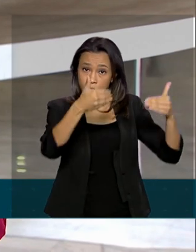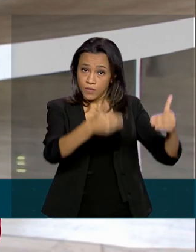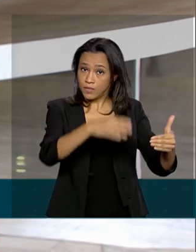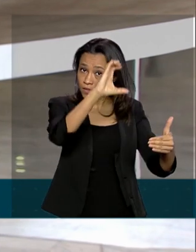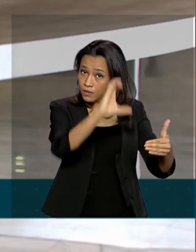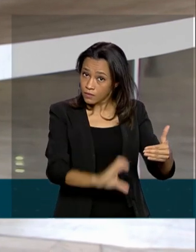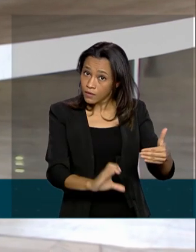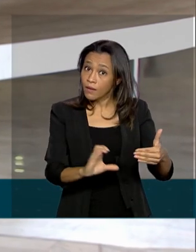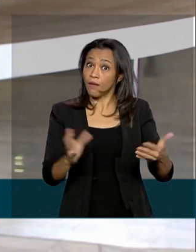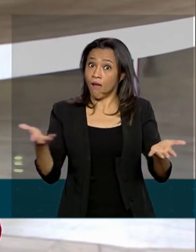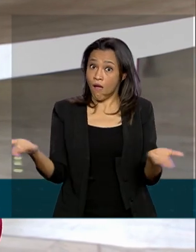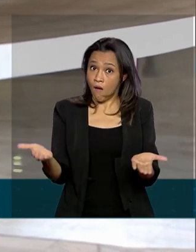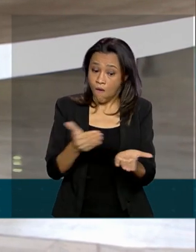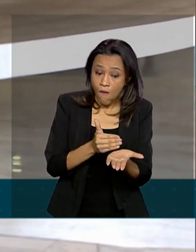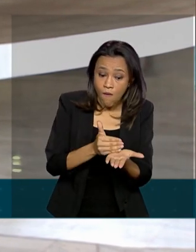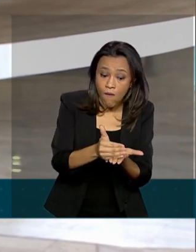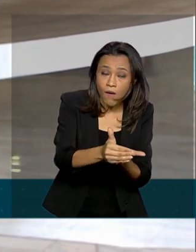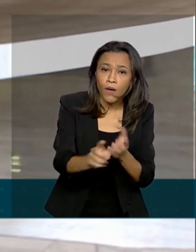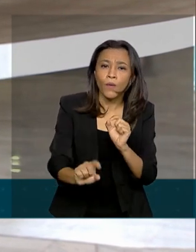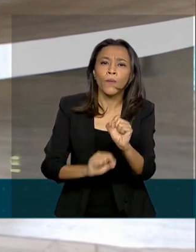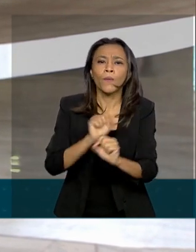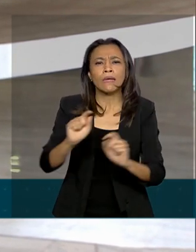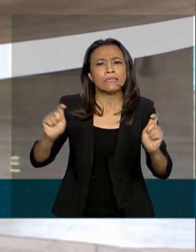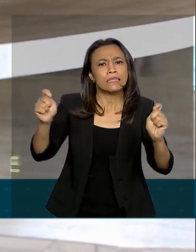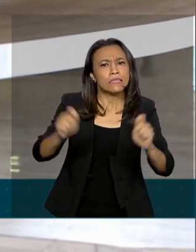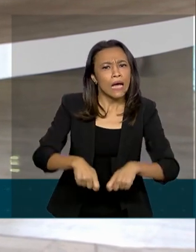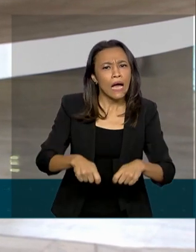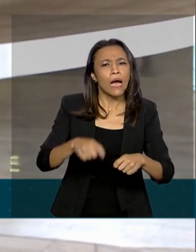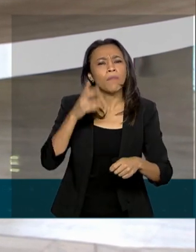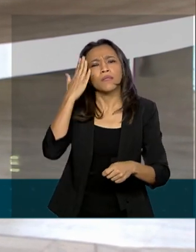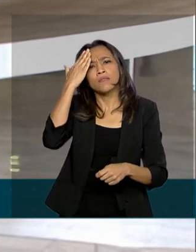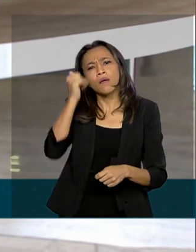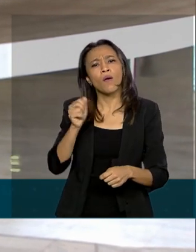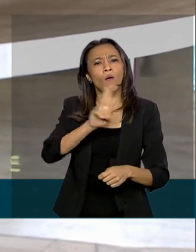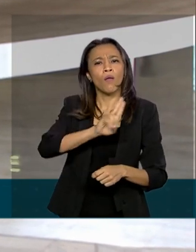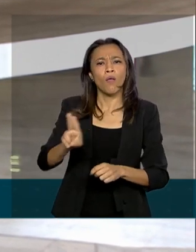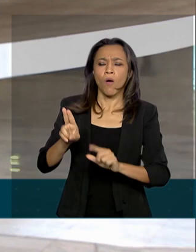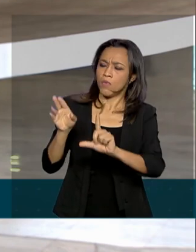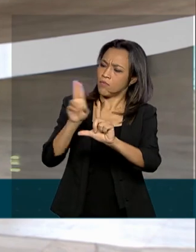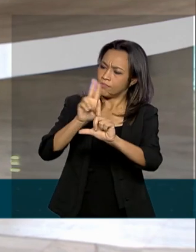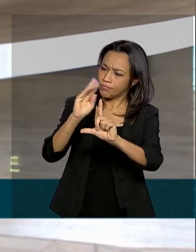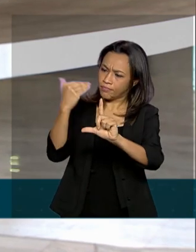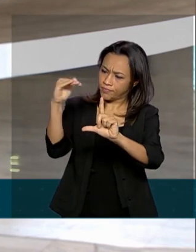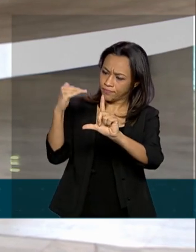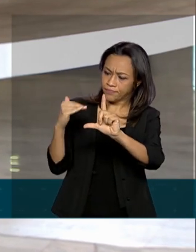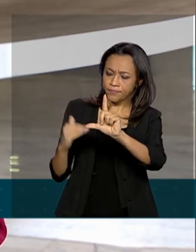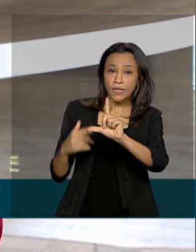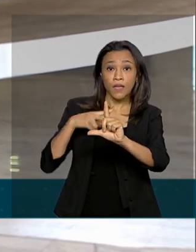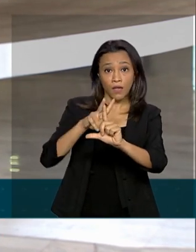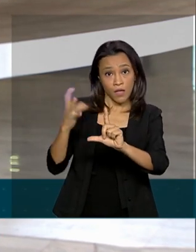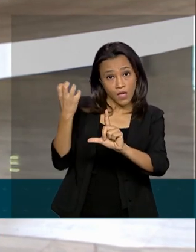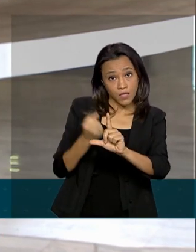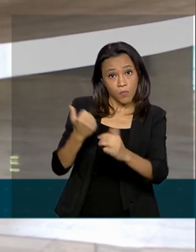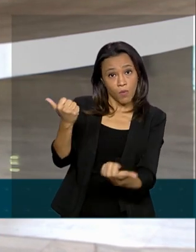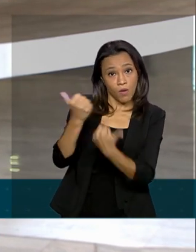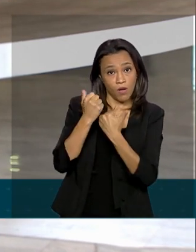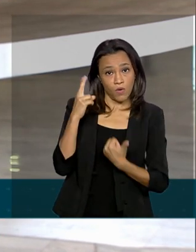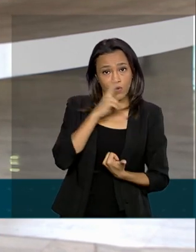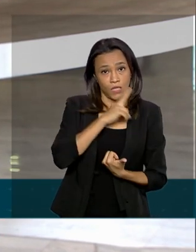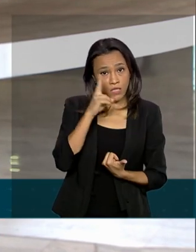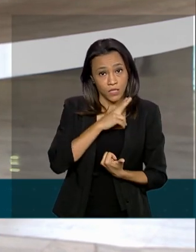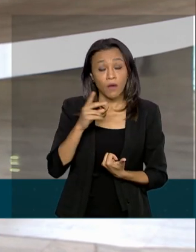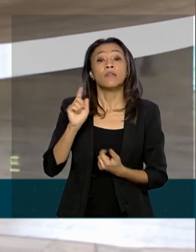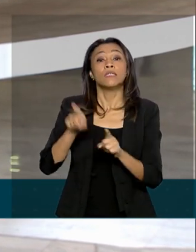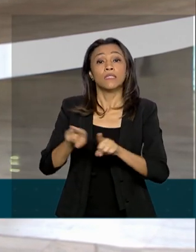E a partir de agora é possível consultar a lista de beneficiários do auxílio emergencial e os respectivos